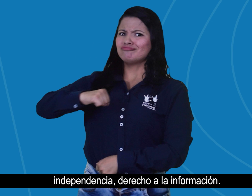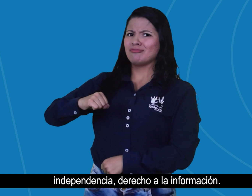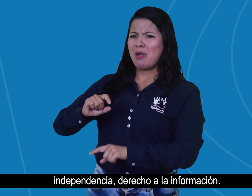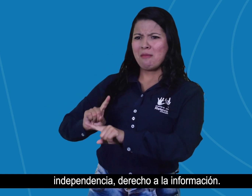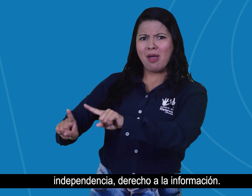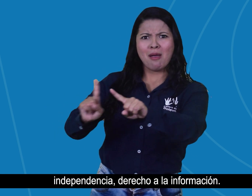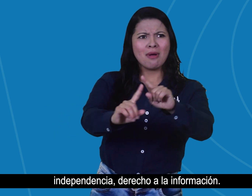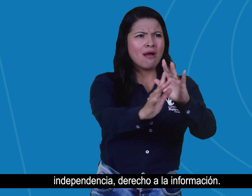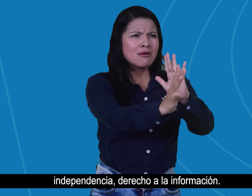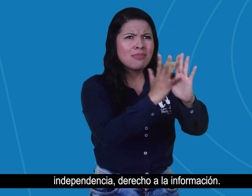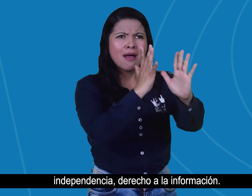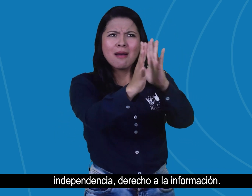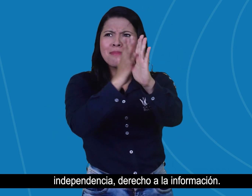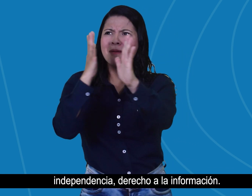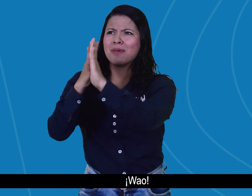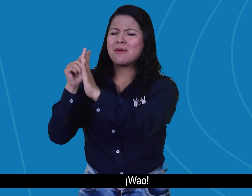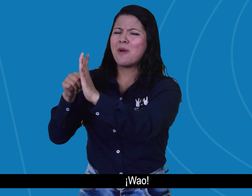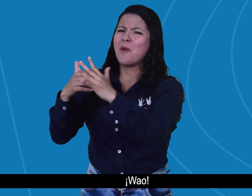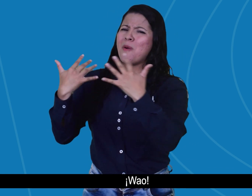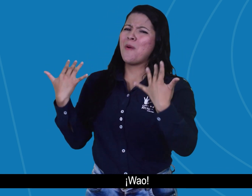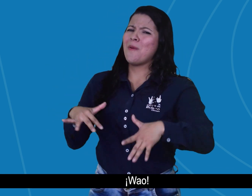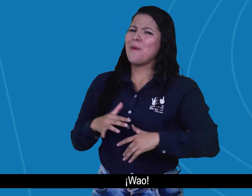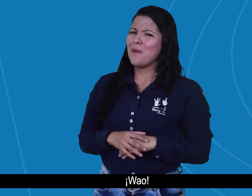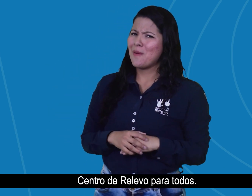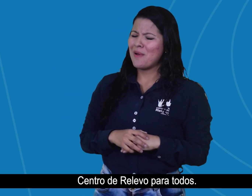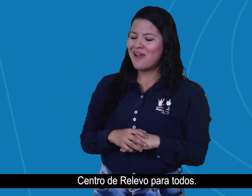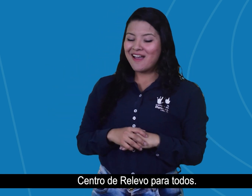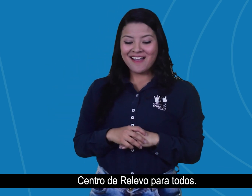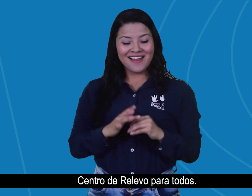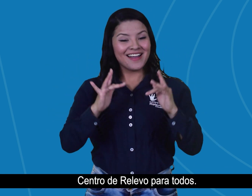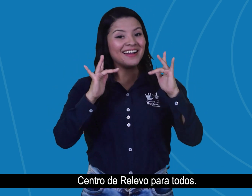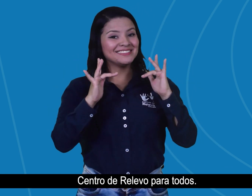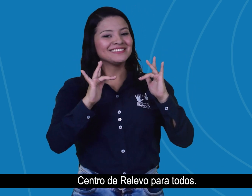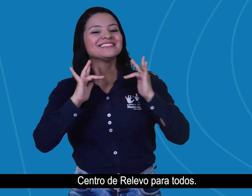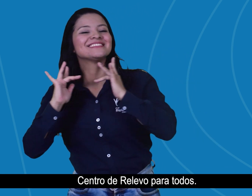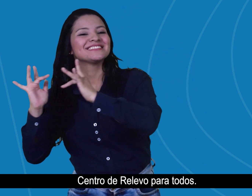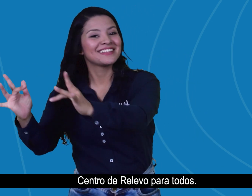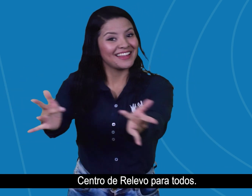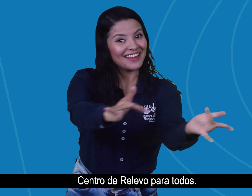derecho a la información. ¡Guau! Centro de relevo para todos.